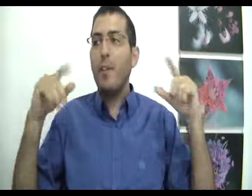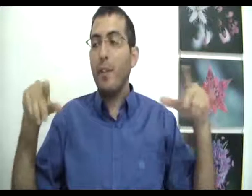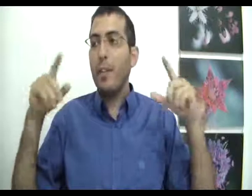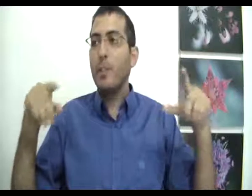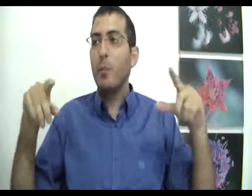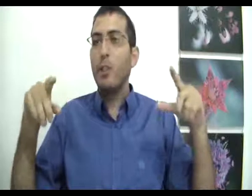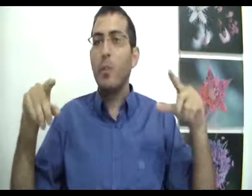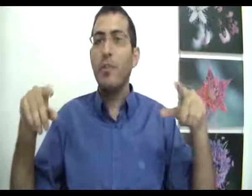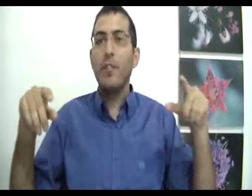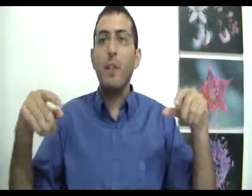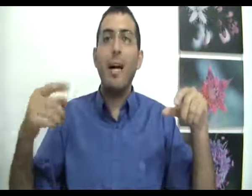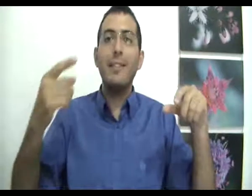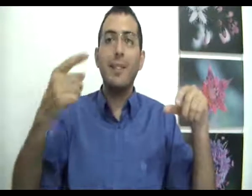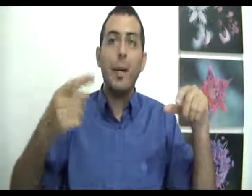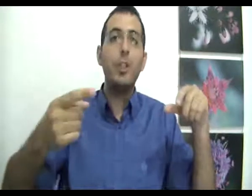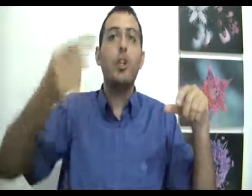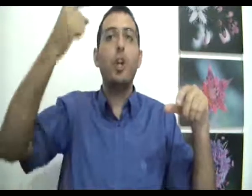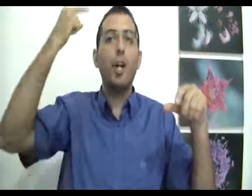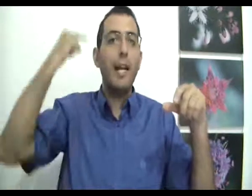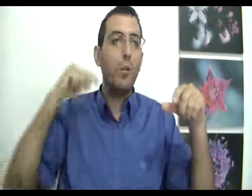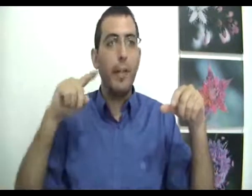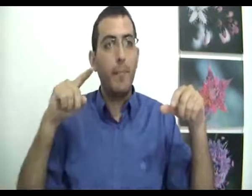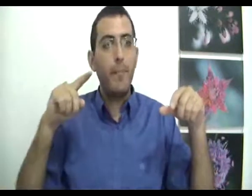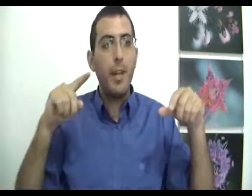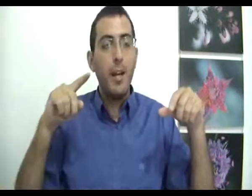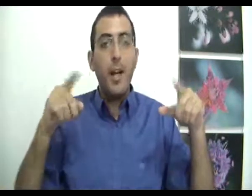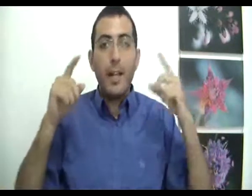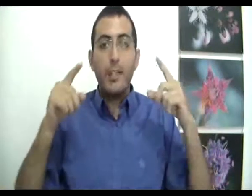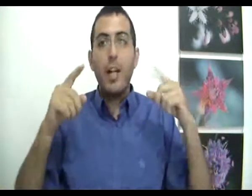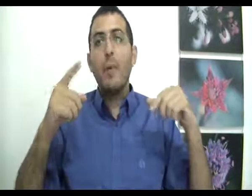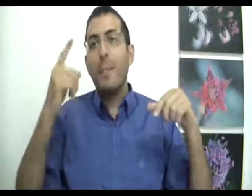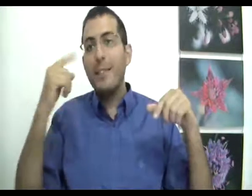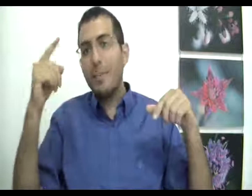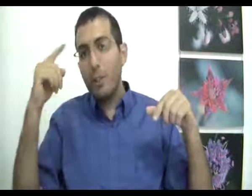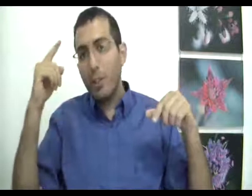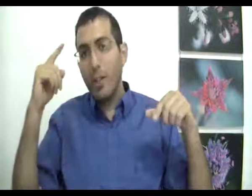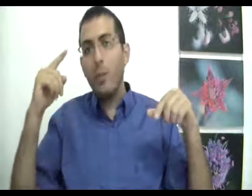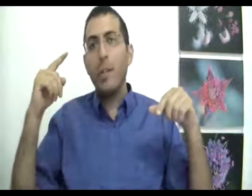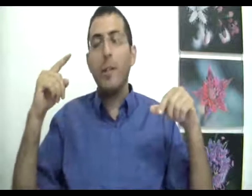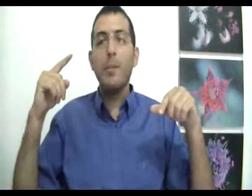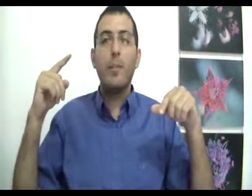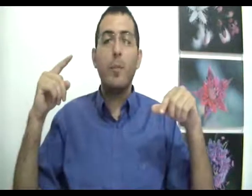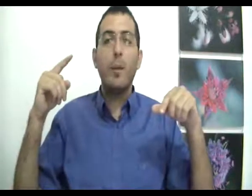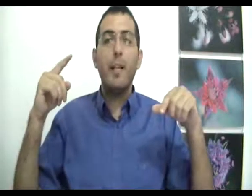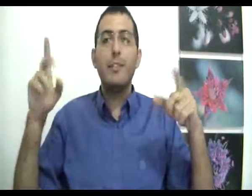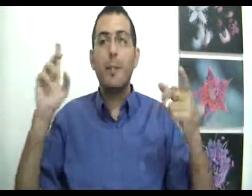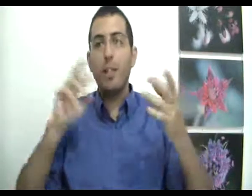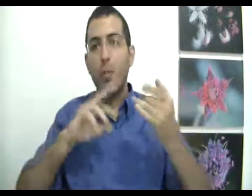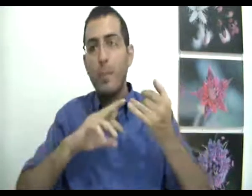יבין את המציאות בשלמות ויבין מה הסיבה של כל האירועים כאשר אני אומר מה הסיבה של כל האירועים אני מתקבל לומר מה הסיבה של האירועים